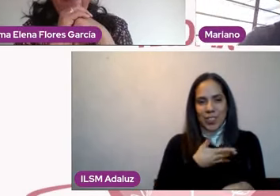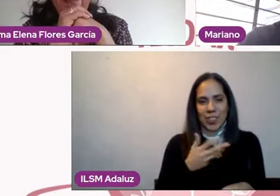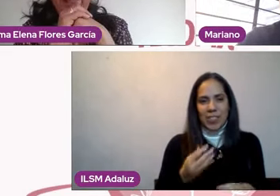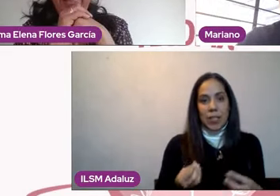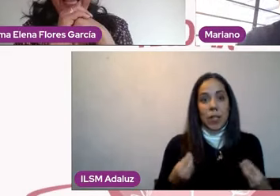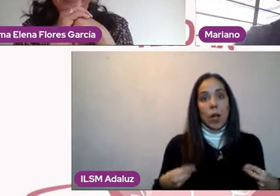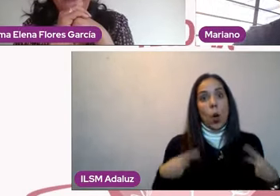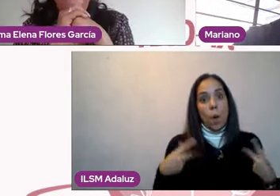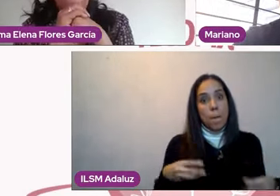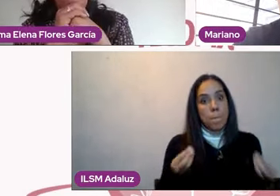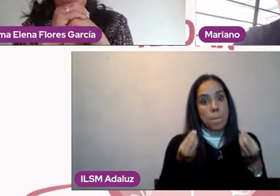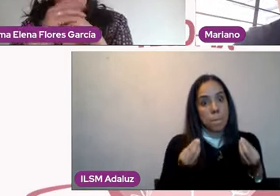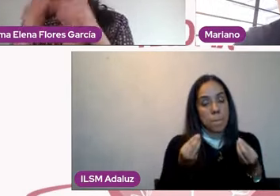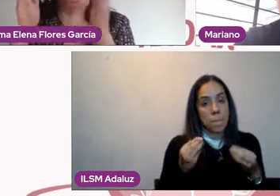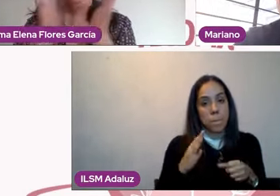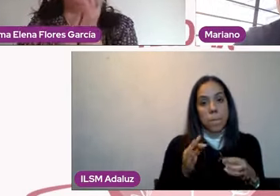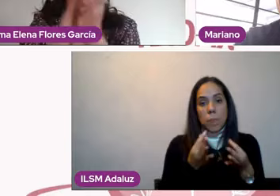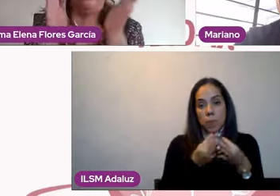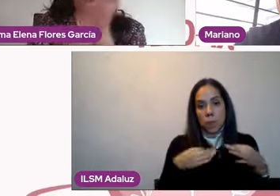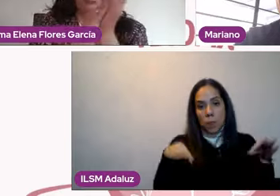buena razón para cambiarte.